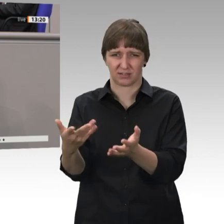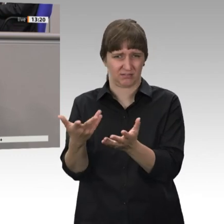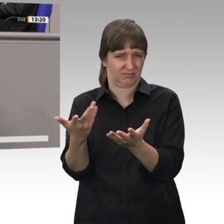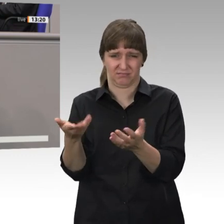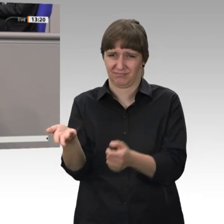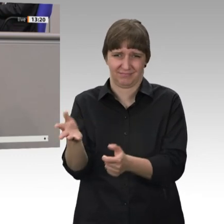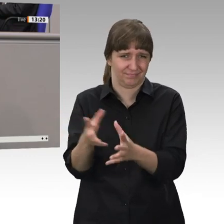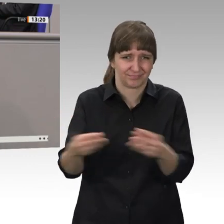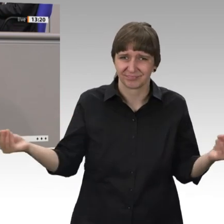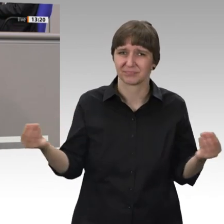ab.